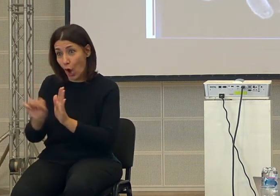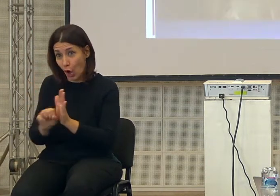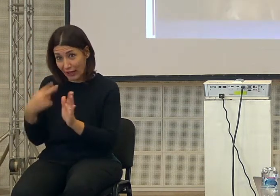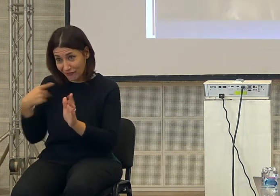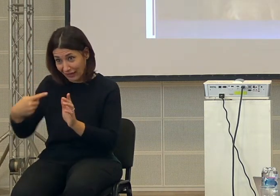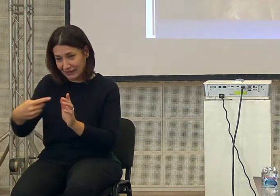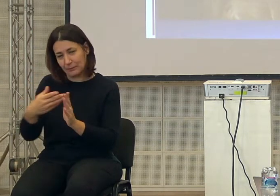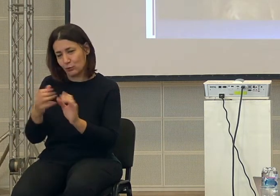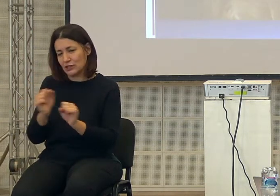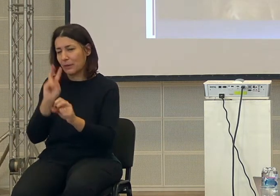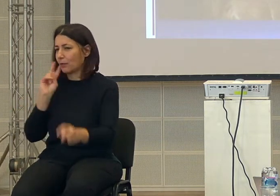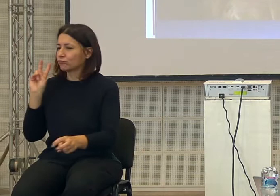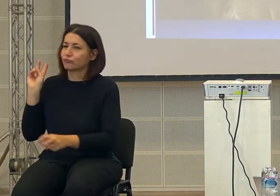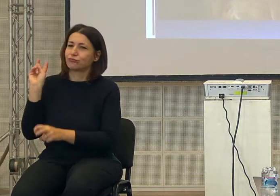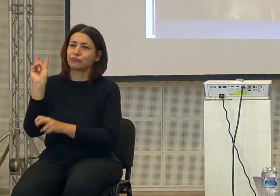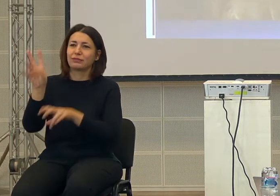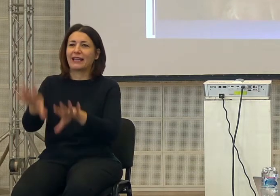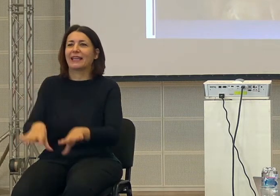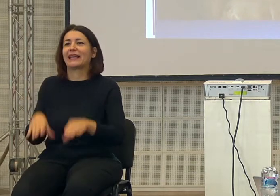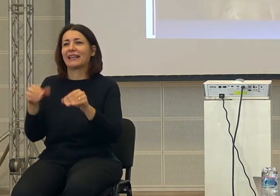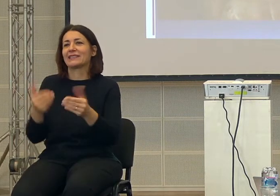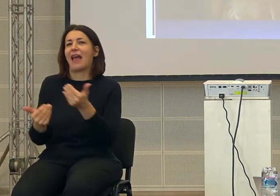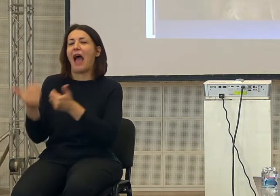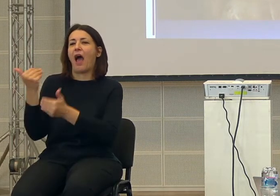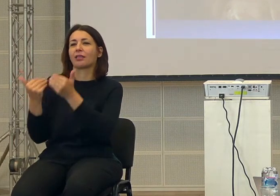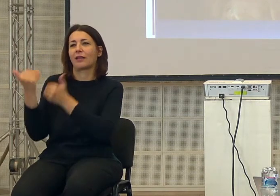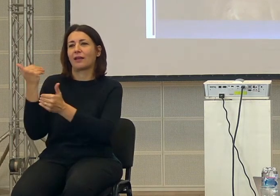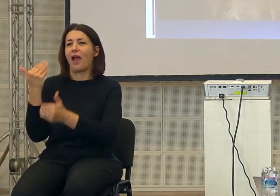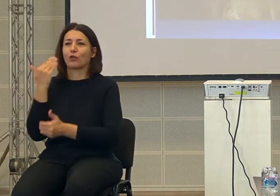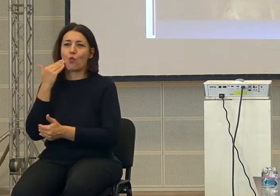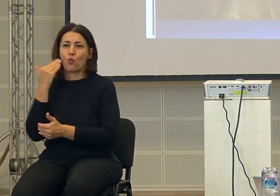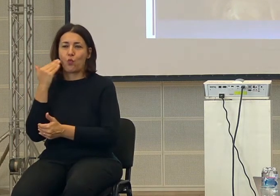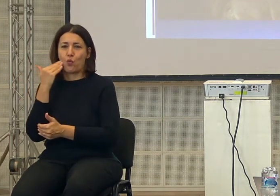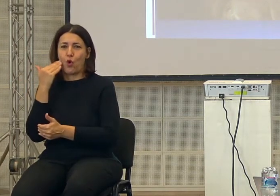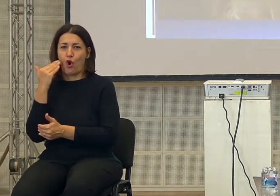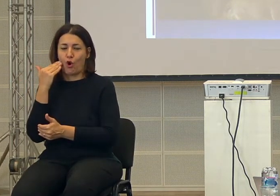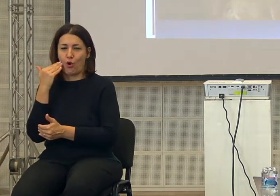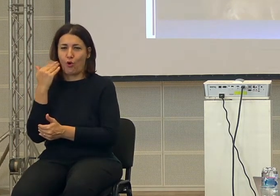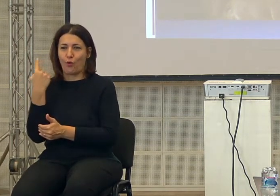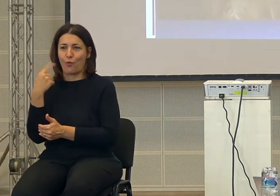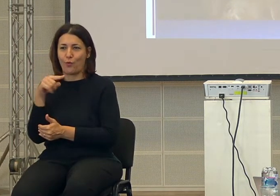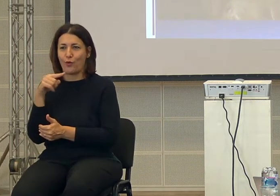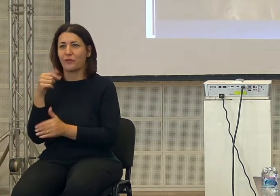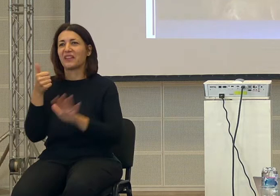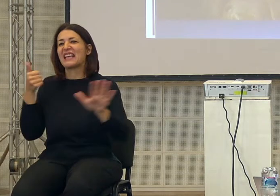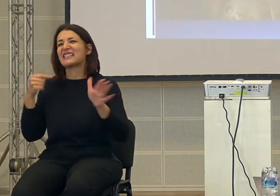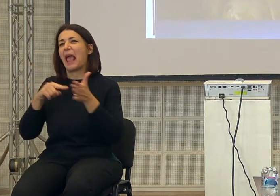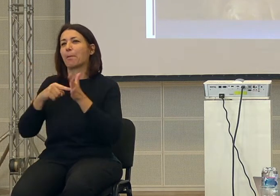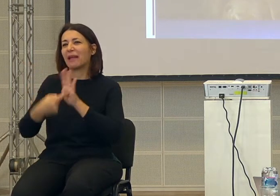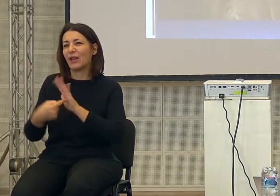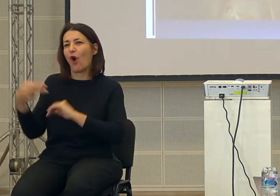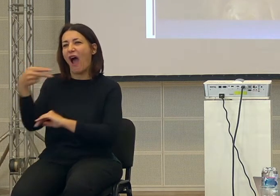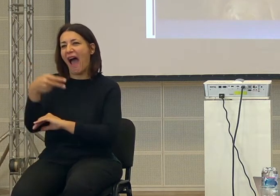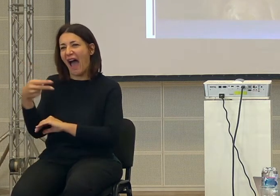e arriviamo ai primi antenati. I primi antenati dell'uomo, questo 6 milioni di anni fa, questo è un